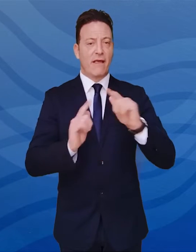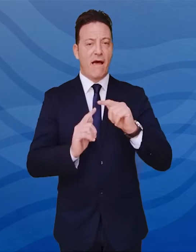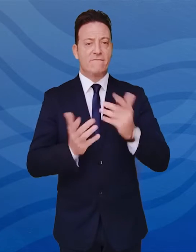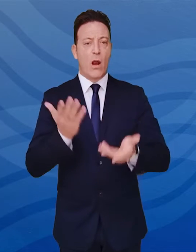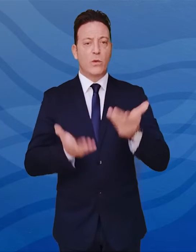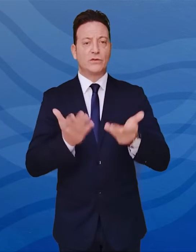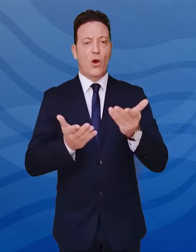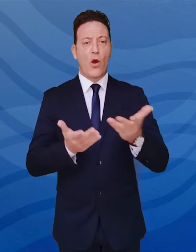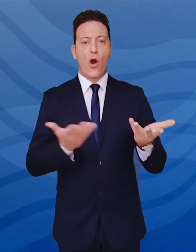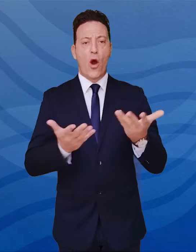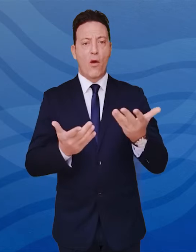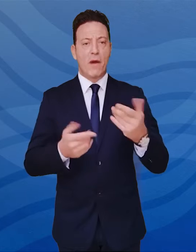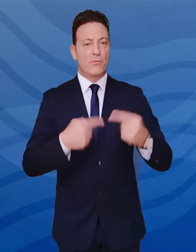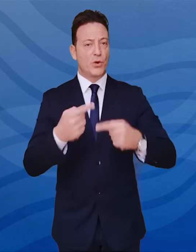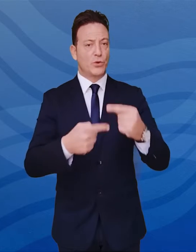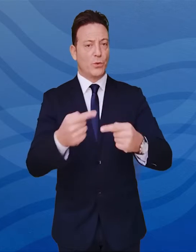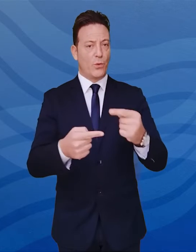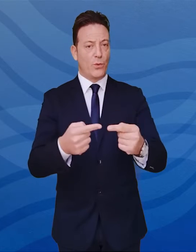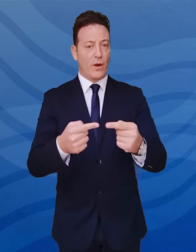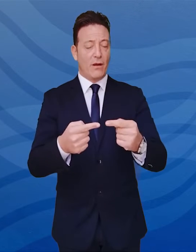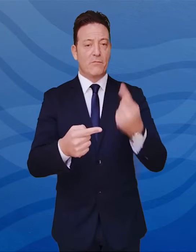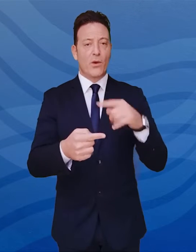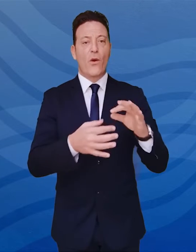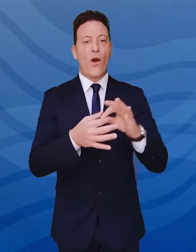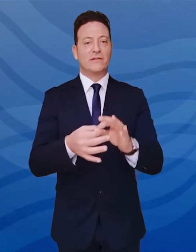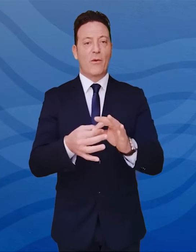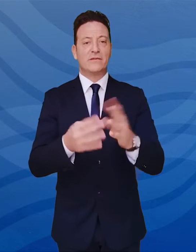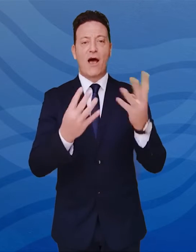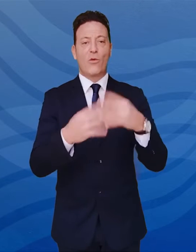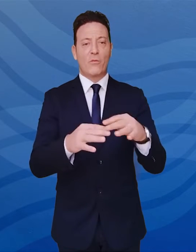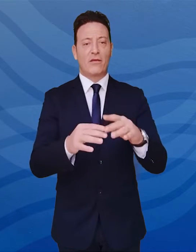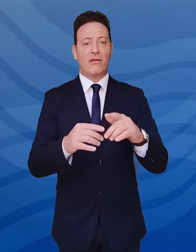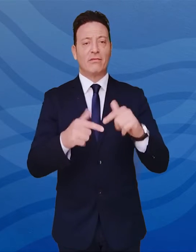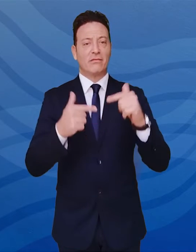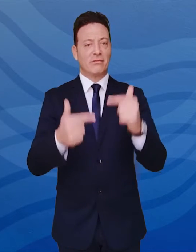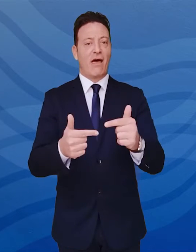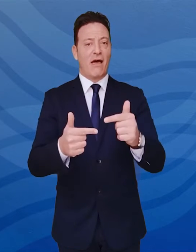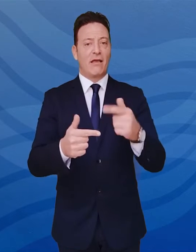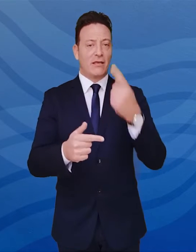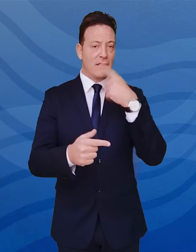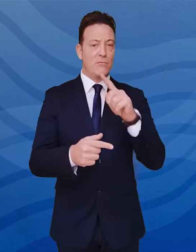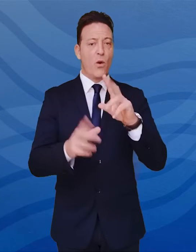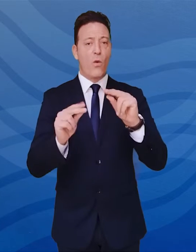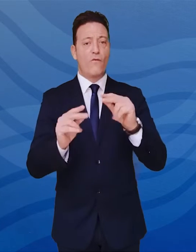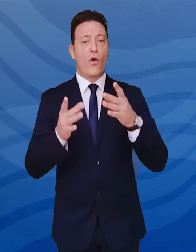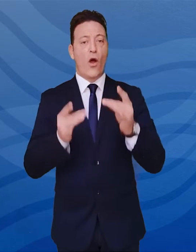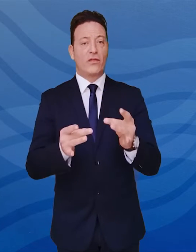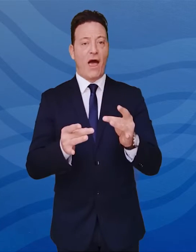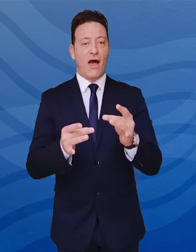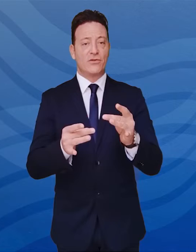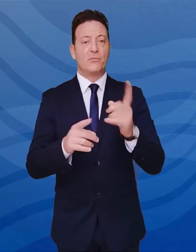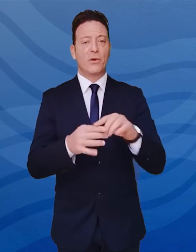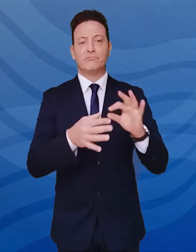massima sull'andamento della stessa e sulle conseguenze che questa potrà avere in termini di nuovi casi con le